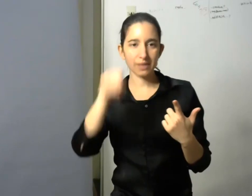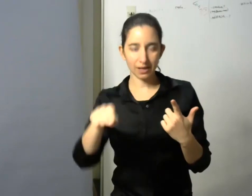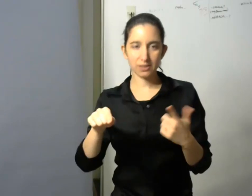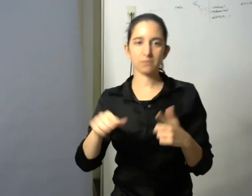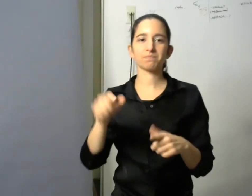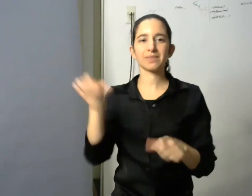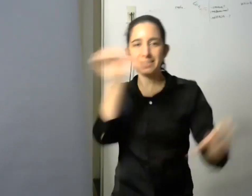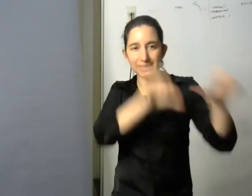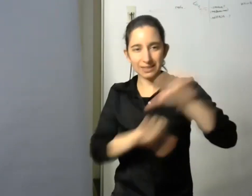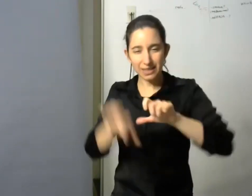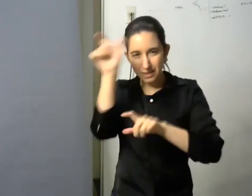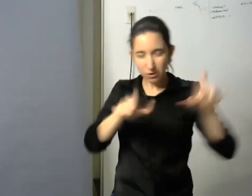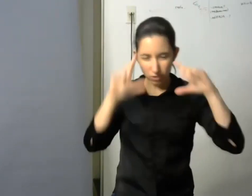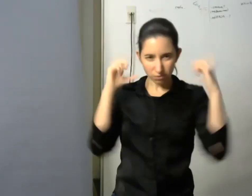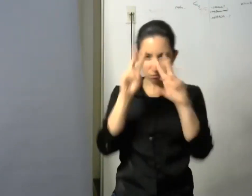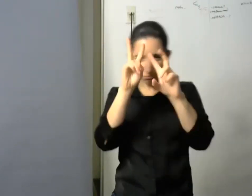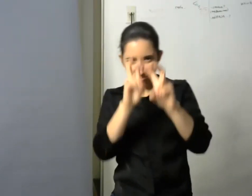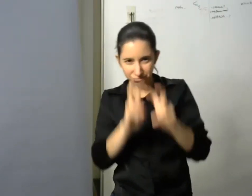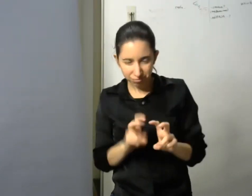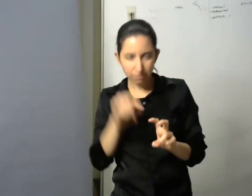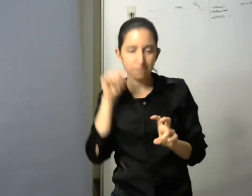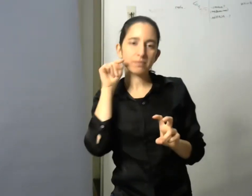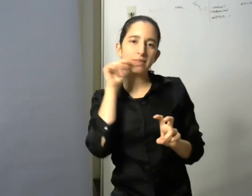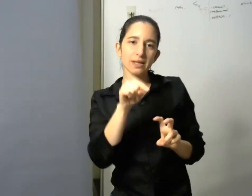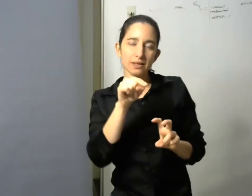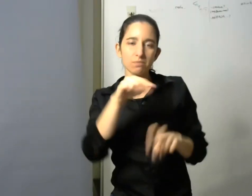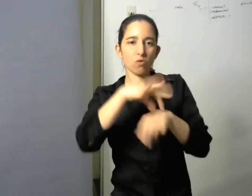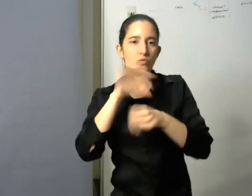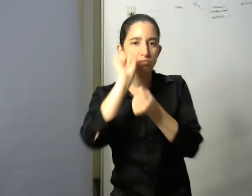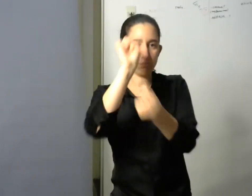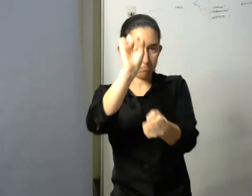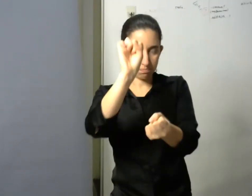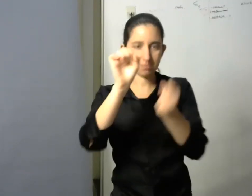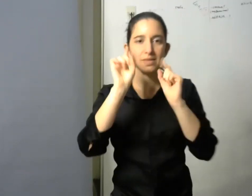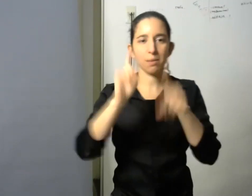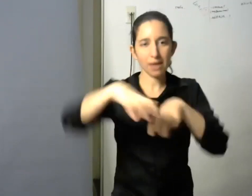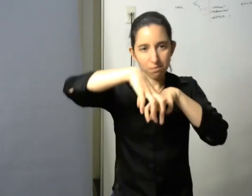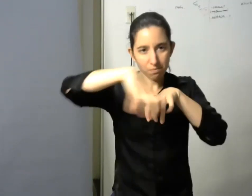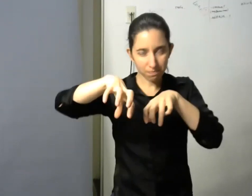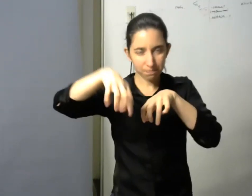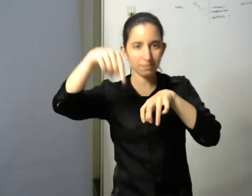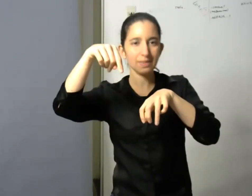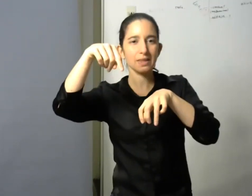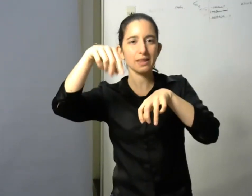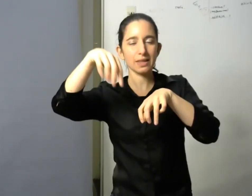facultad integra también el programa de antropología y salud que depende del Instituto de Ciencias